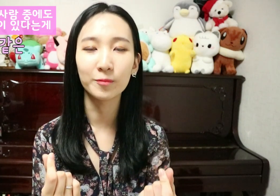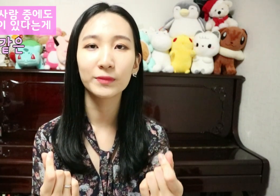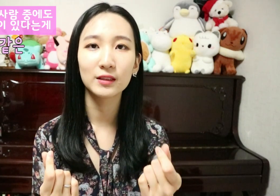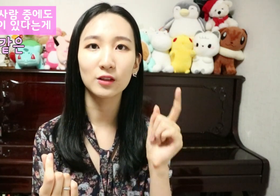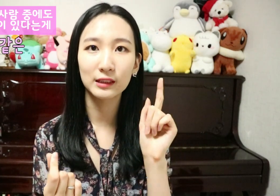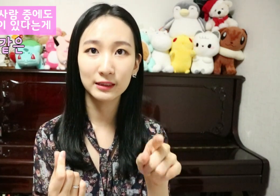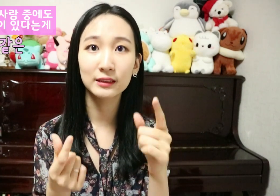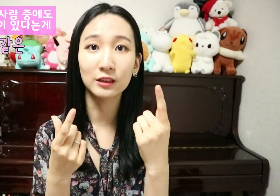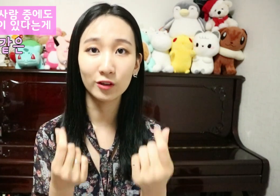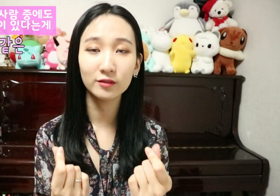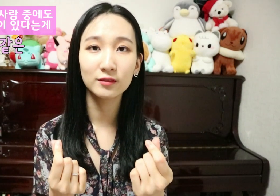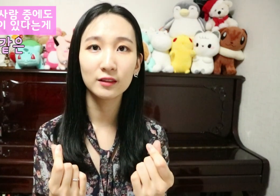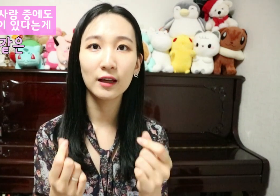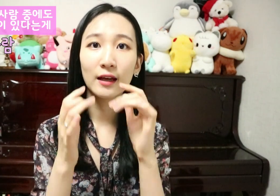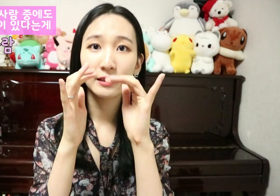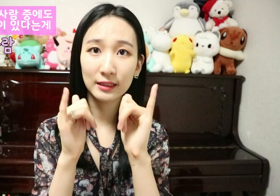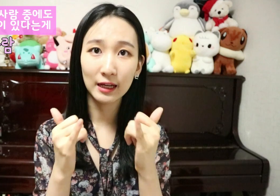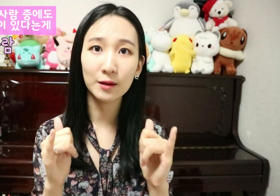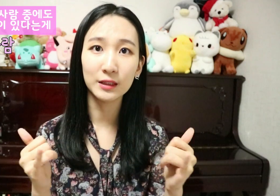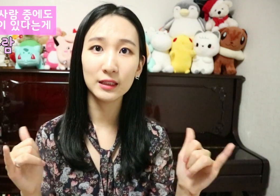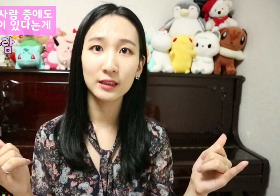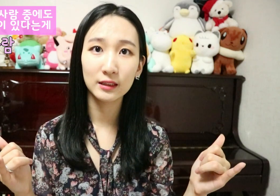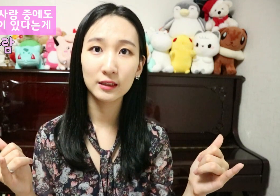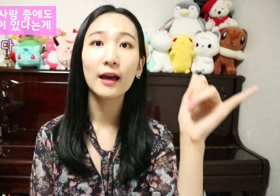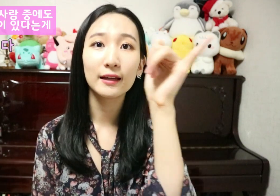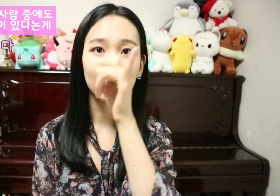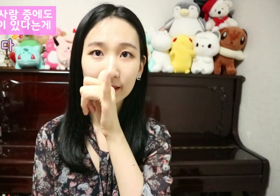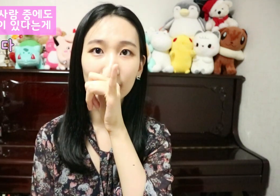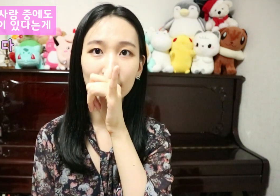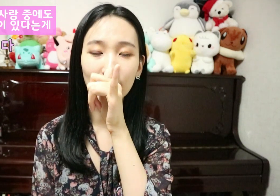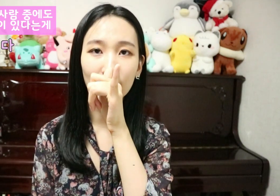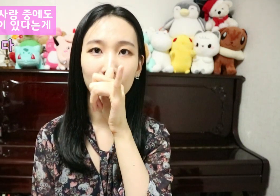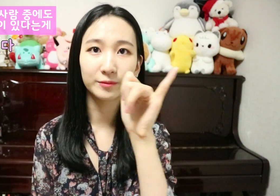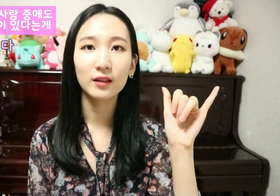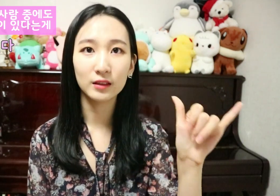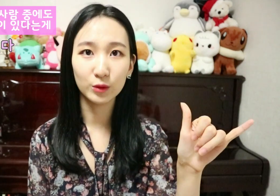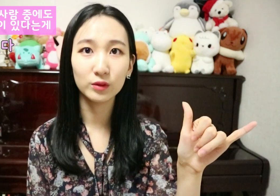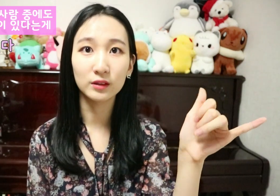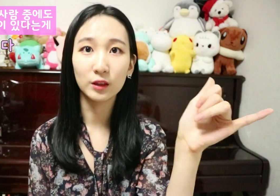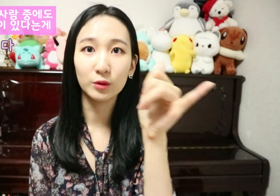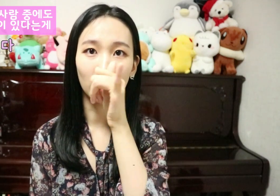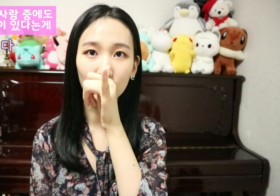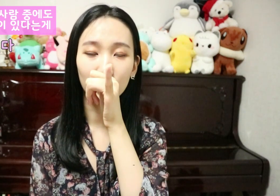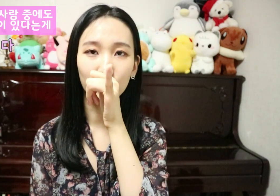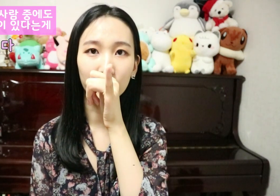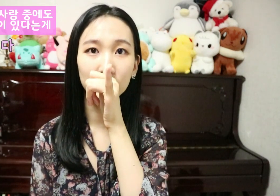그래서 그런 사람이 있다는게 이 손을 그대로 이렇게 오면